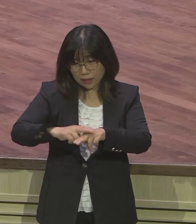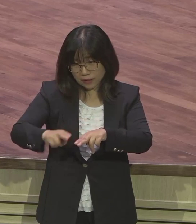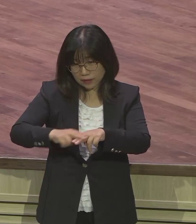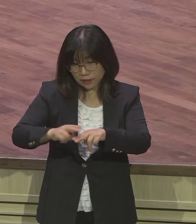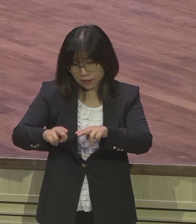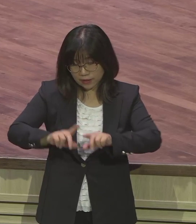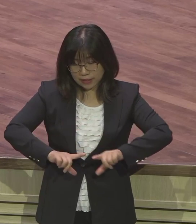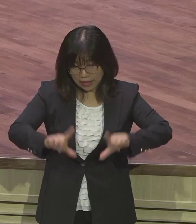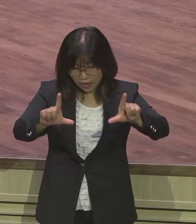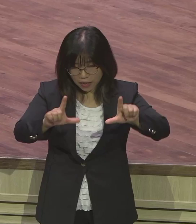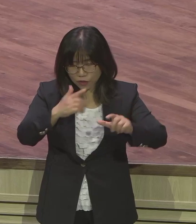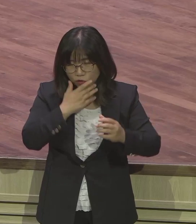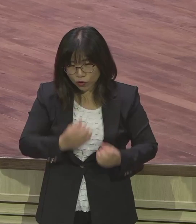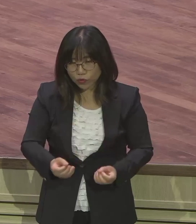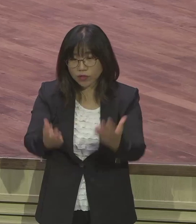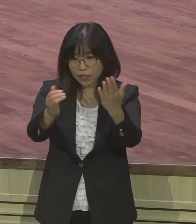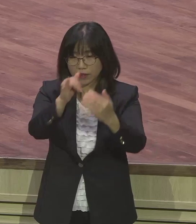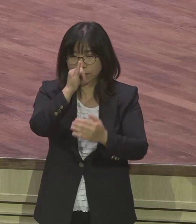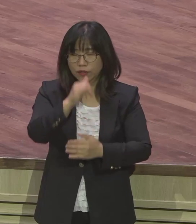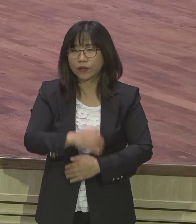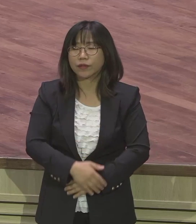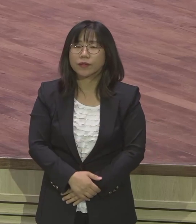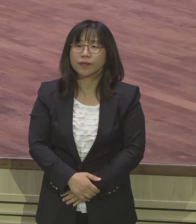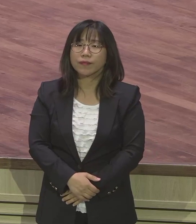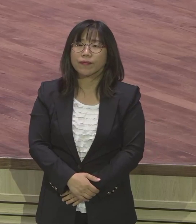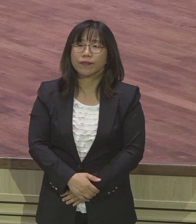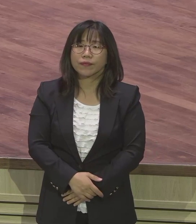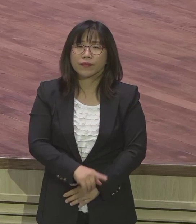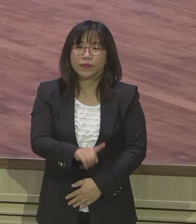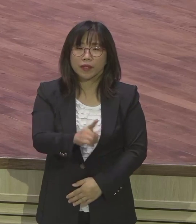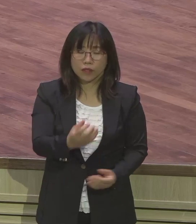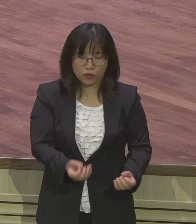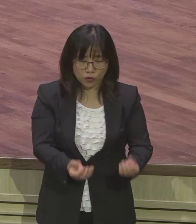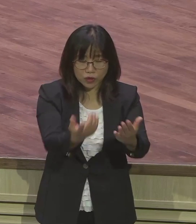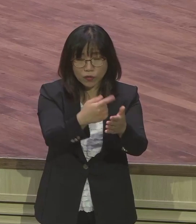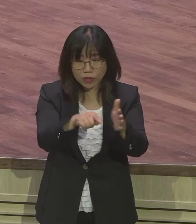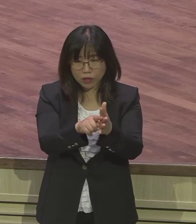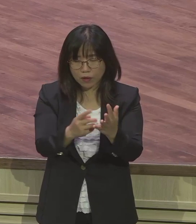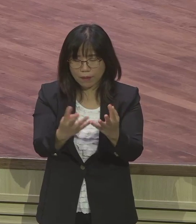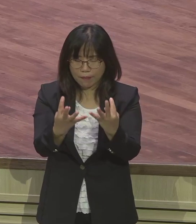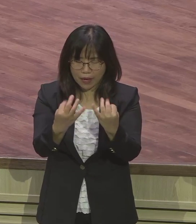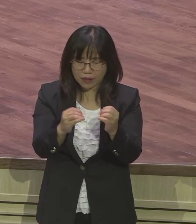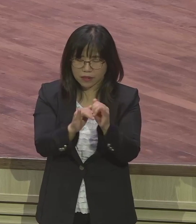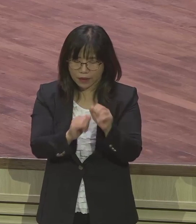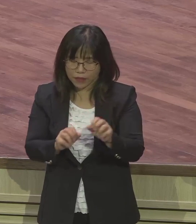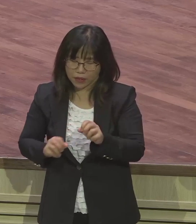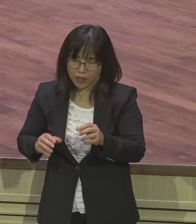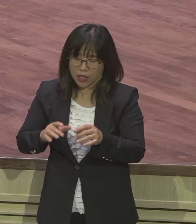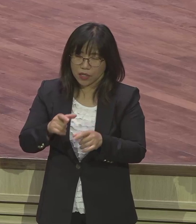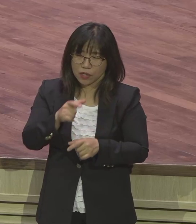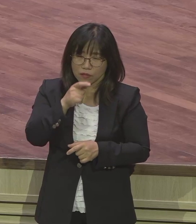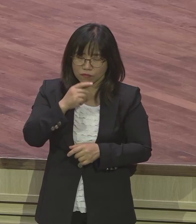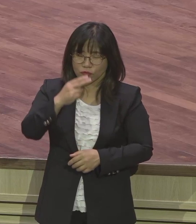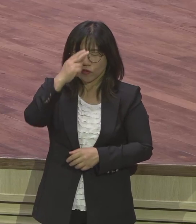이제 어마어마한데 그 축제 한 시간 모두 다 흠뻑 취합니다 그리고